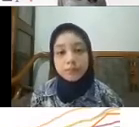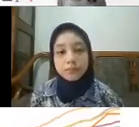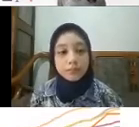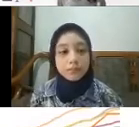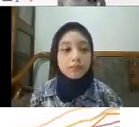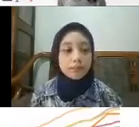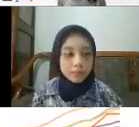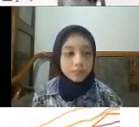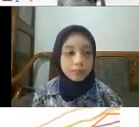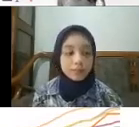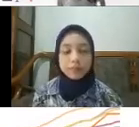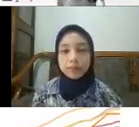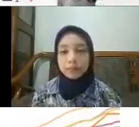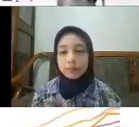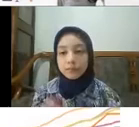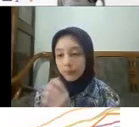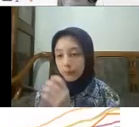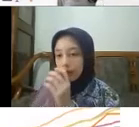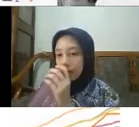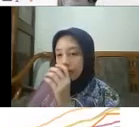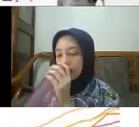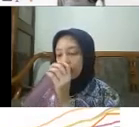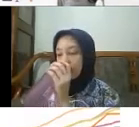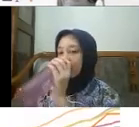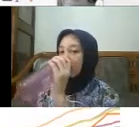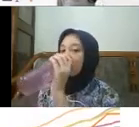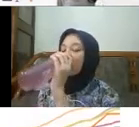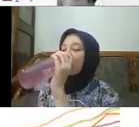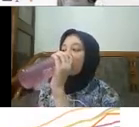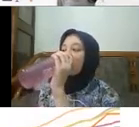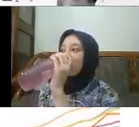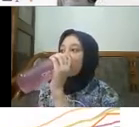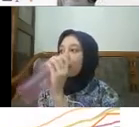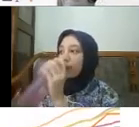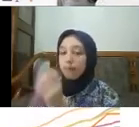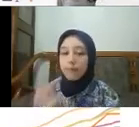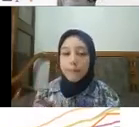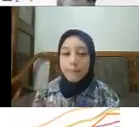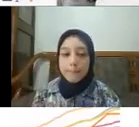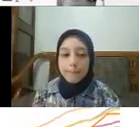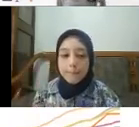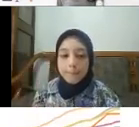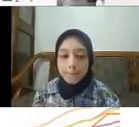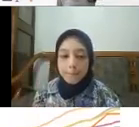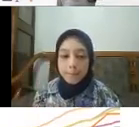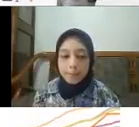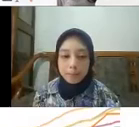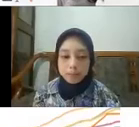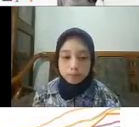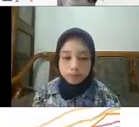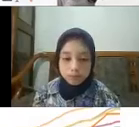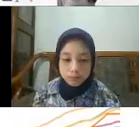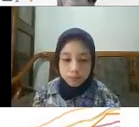Jadi COVID itu mati Namun dengan adanya mobilitas penduduk Tentunya sampai dengan sekarang kita belum bisa